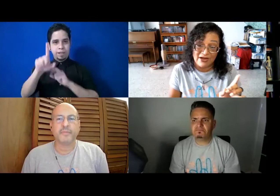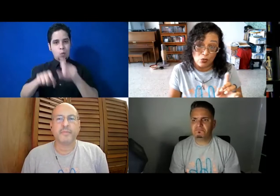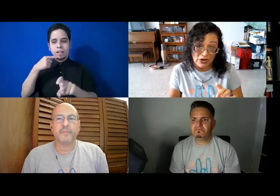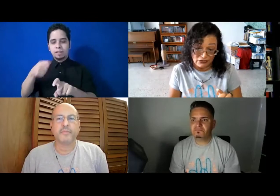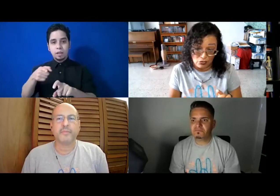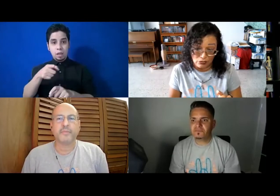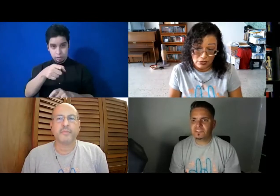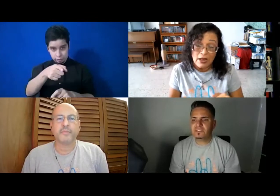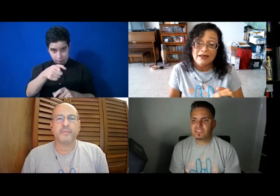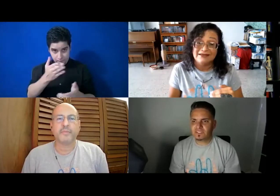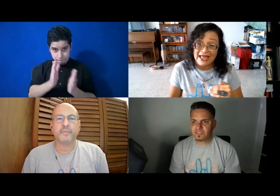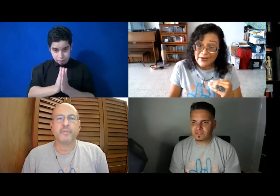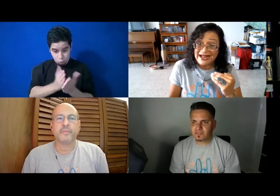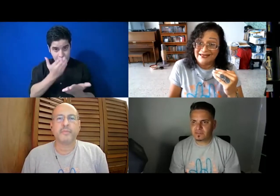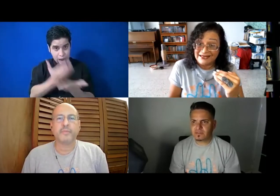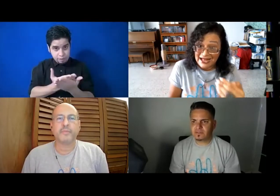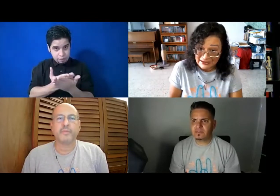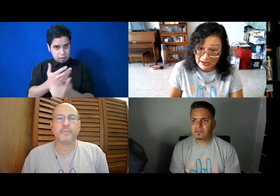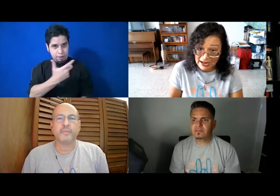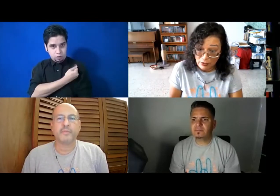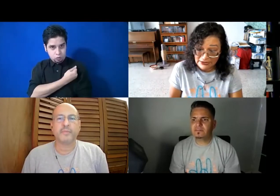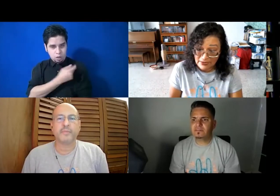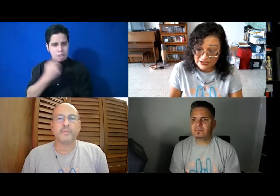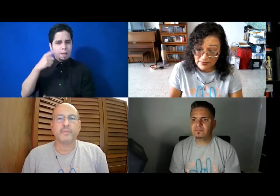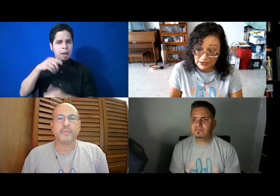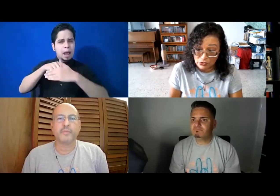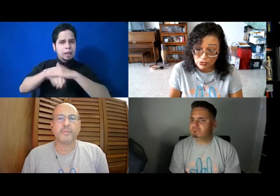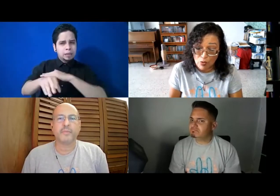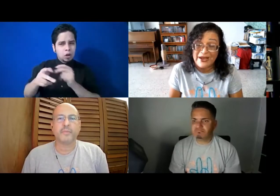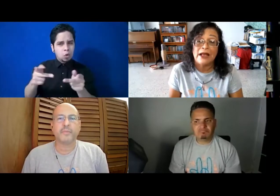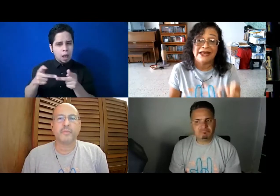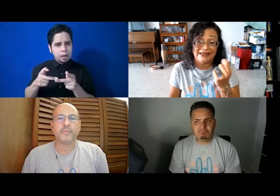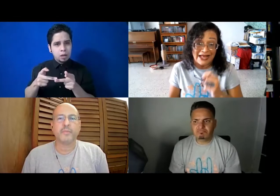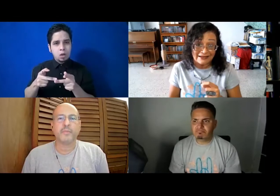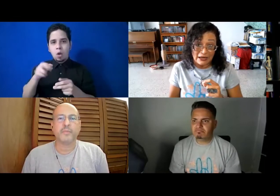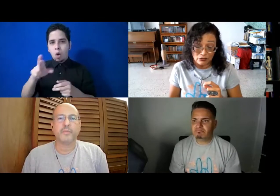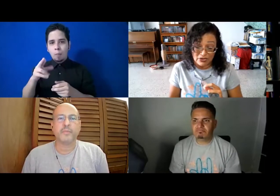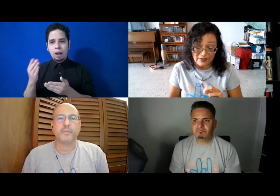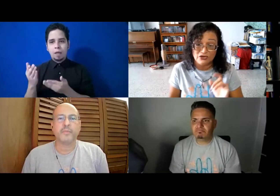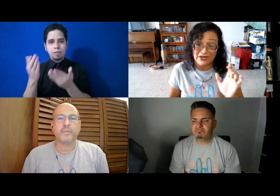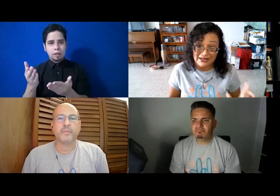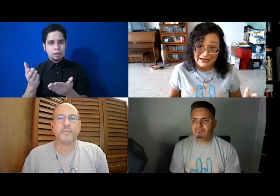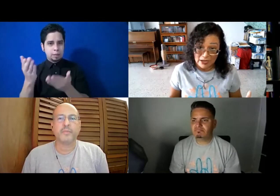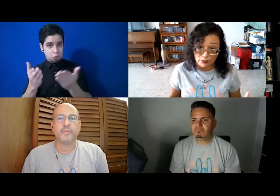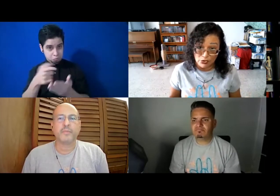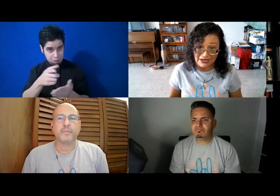vacunación, sea para entrar a los establecimientos o para brindarte algún servicio, y están esas opciones,